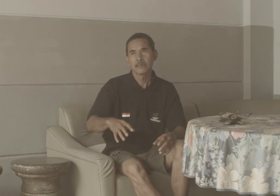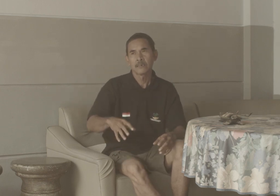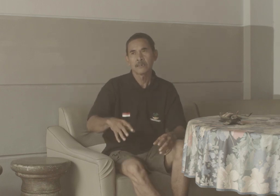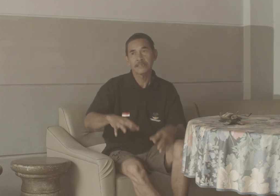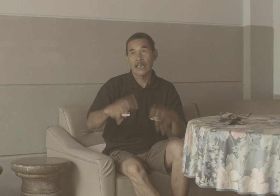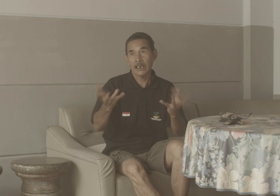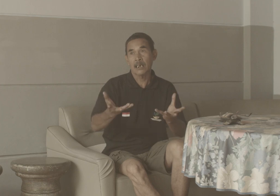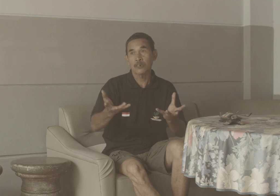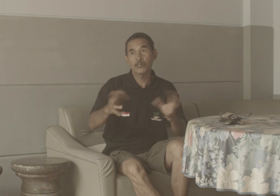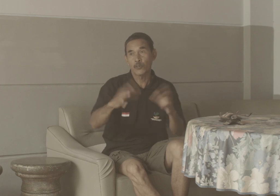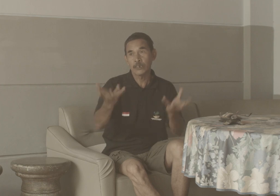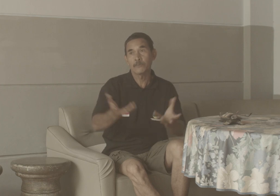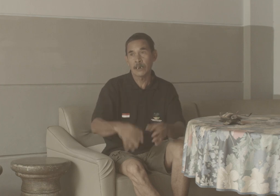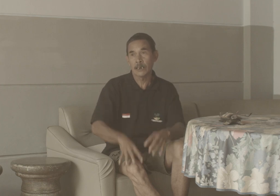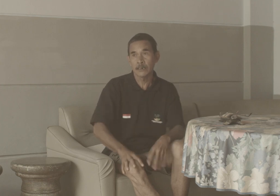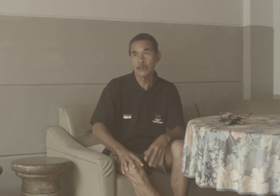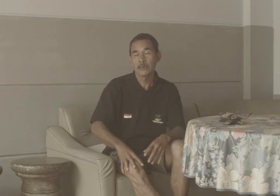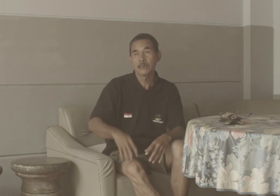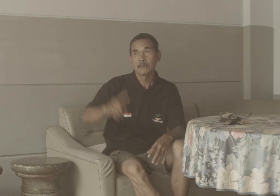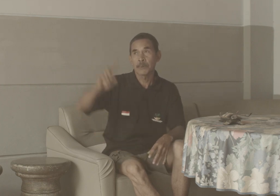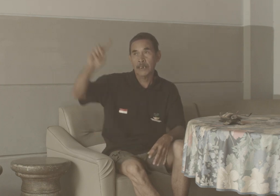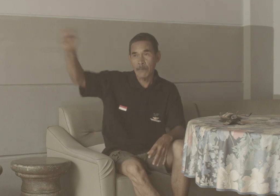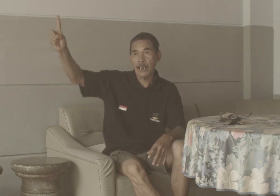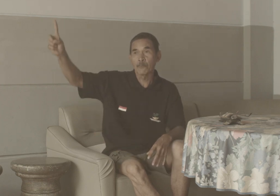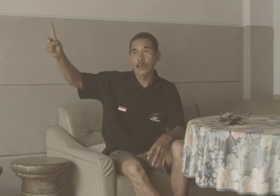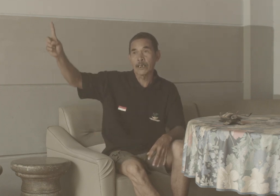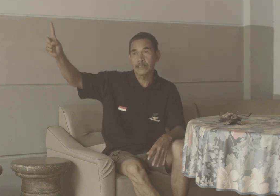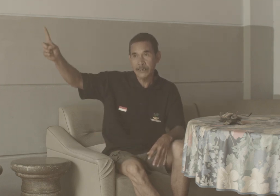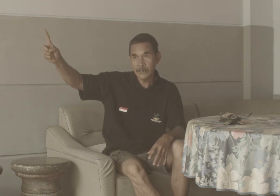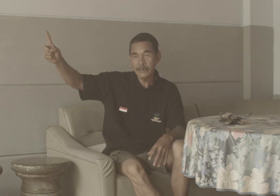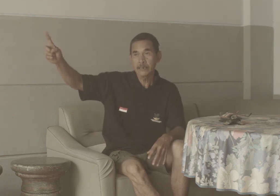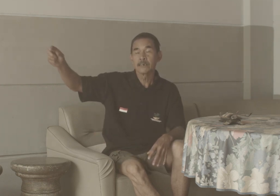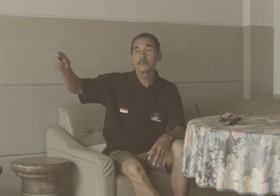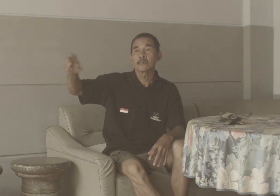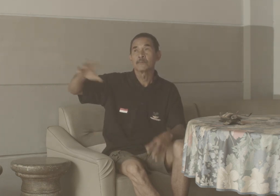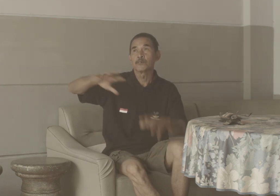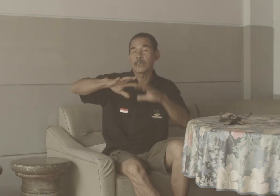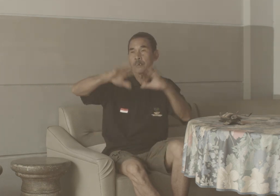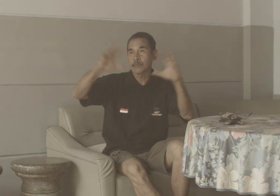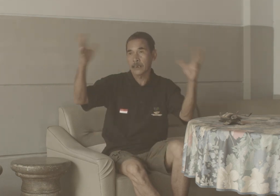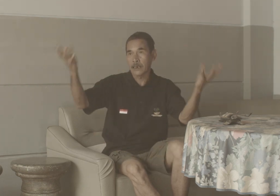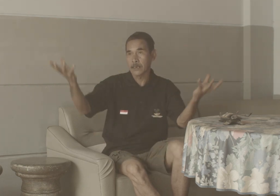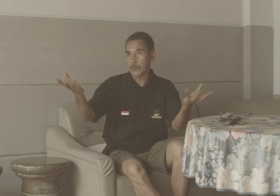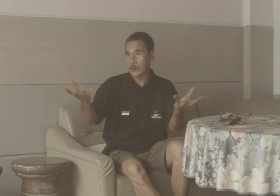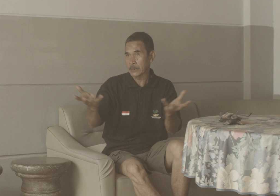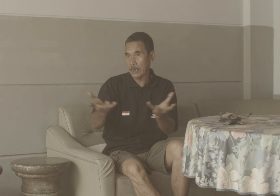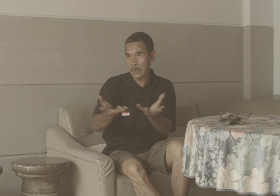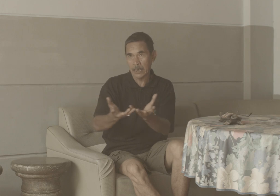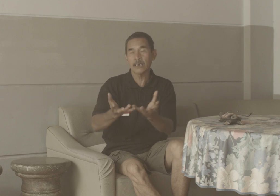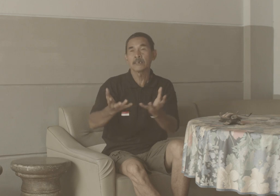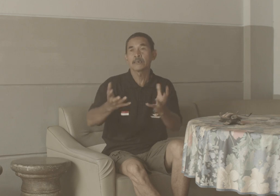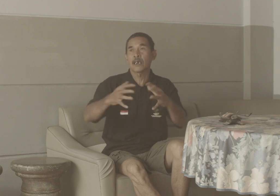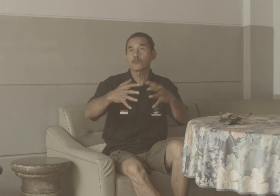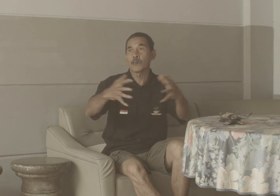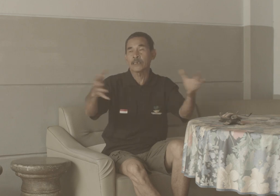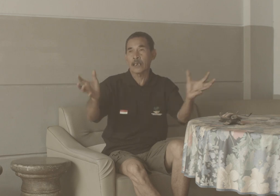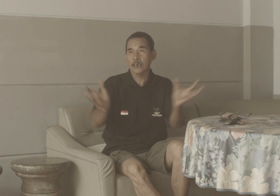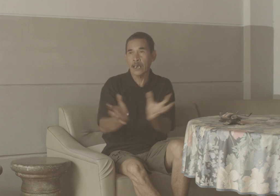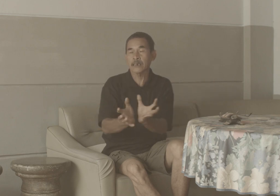Sejarah atau histori di Bengkala Pertama Labuhan Aji Kemudian disana dia bekerja Selaku masyarakat